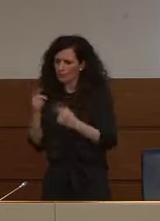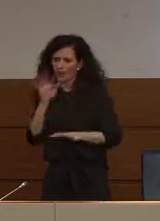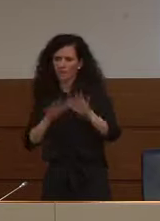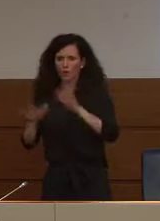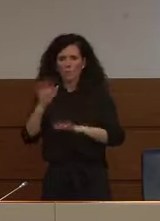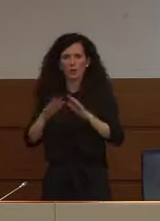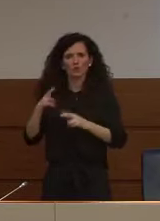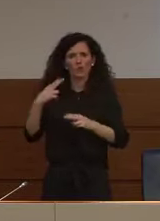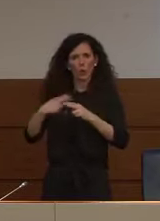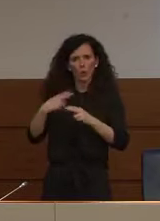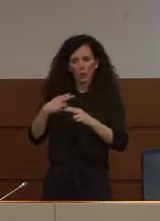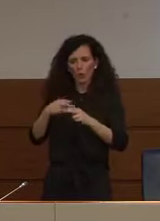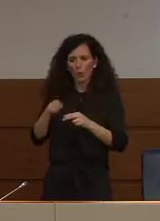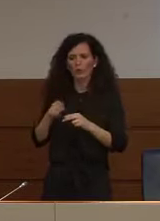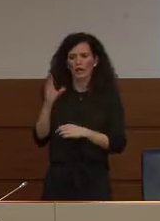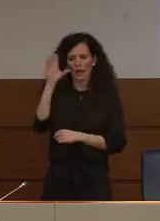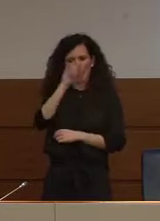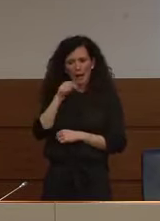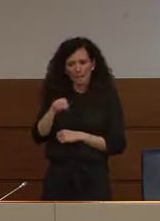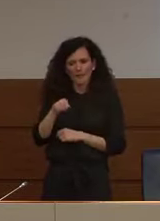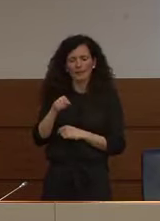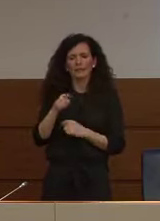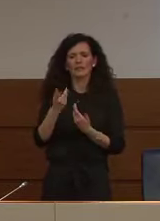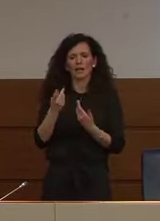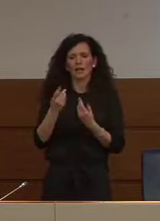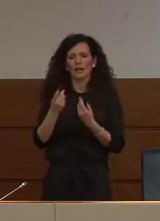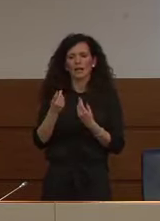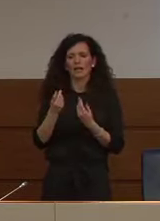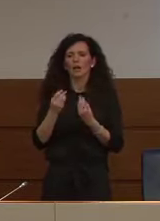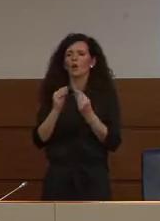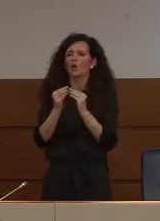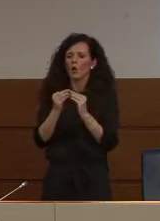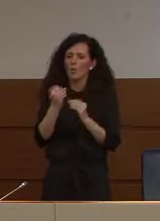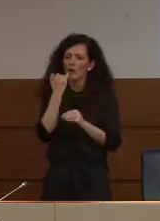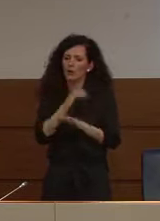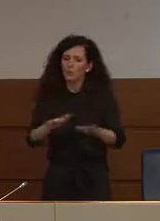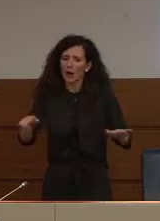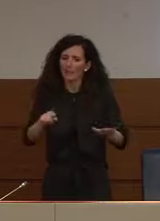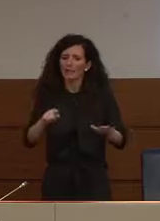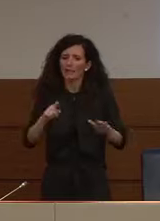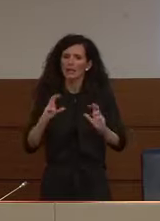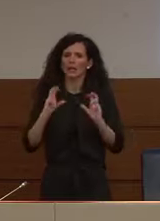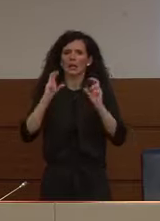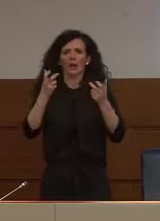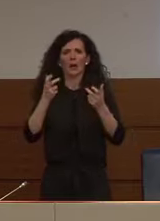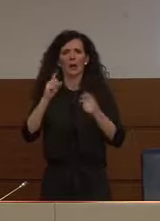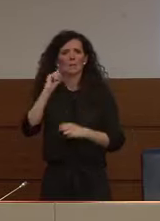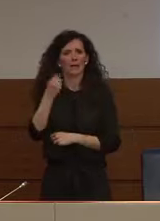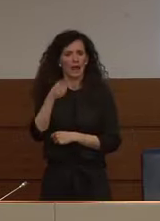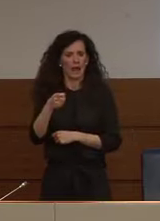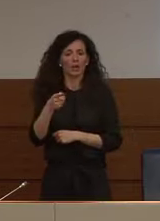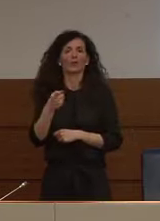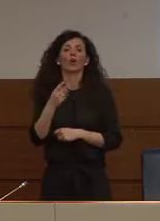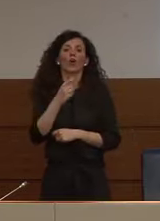traslare questa capacità difensiva dei bambini anche nei soggetti più fragili